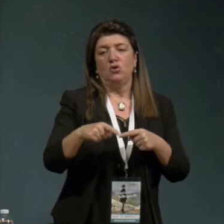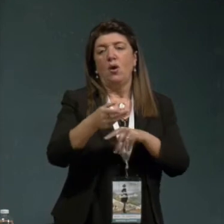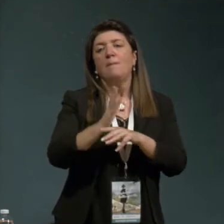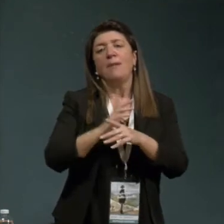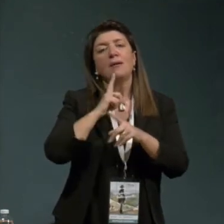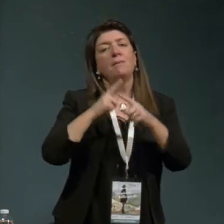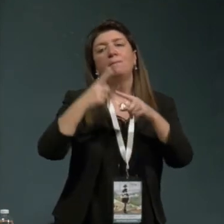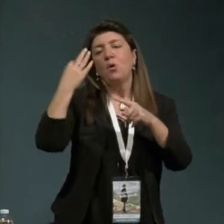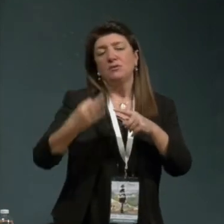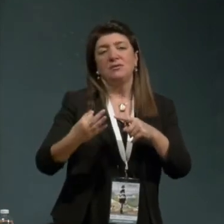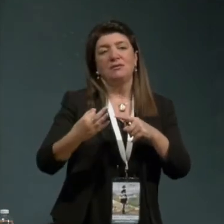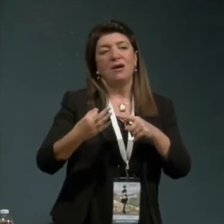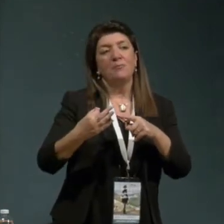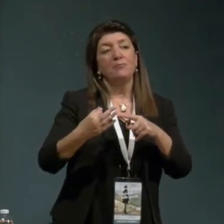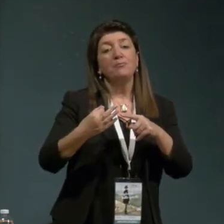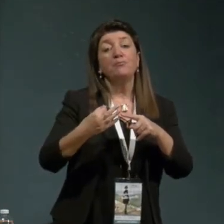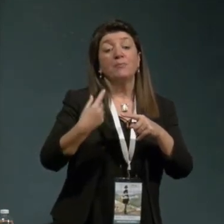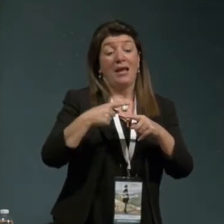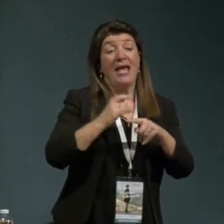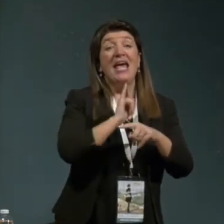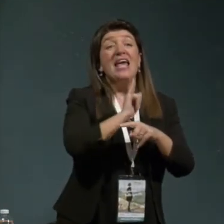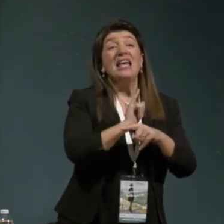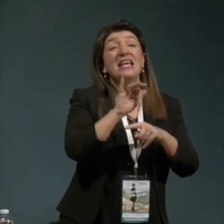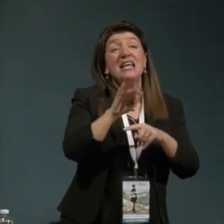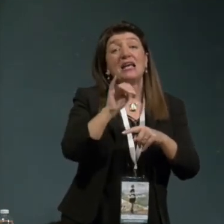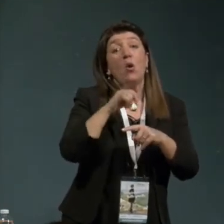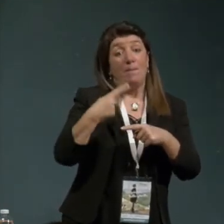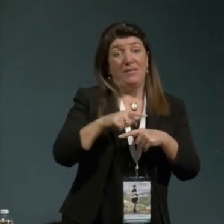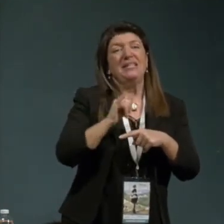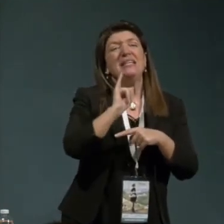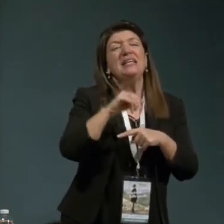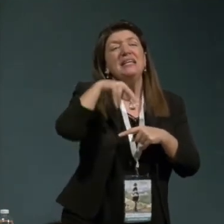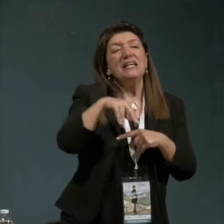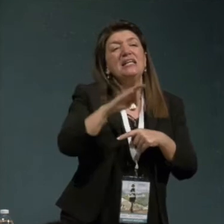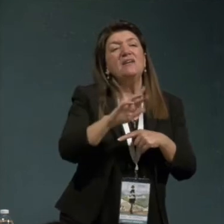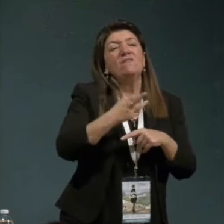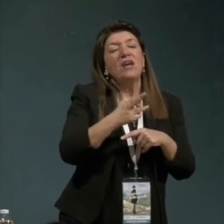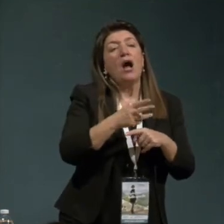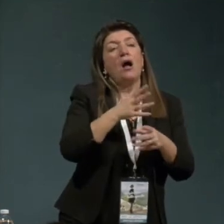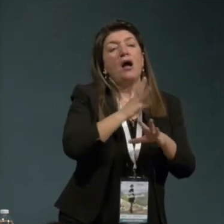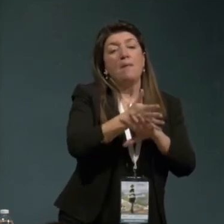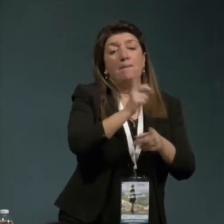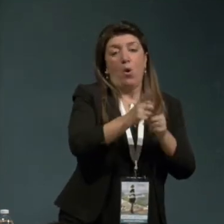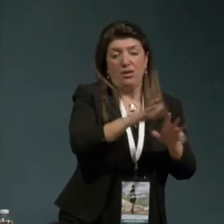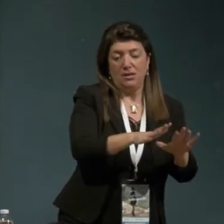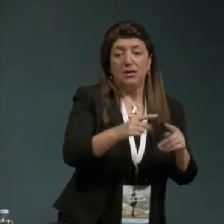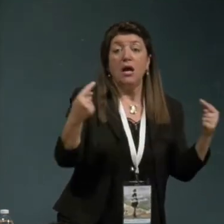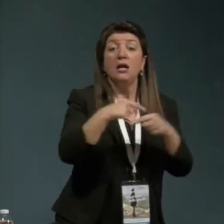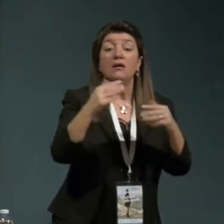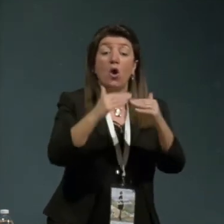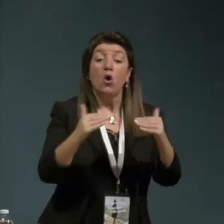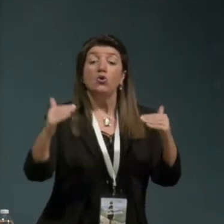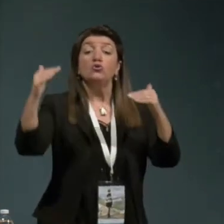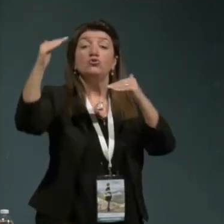la parte soprapolitica significa che questa aspirazione